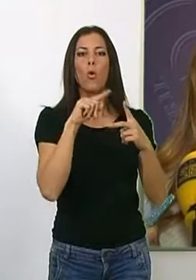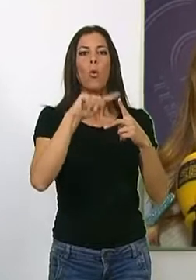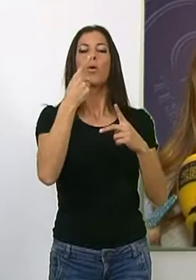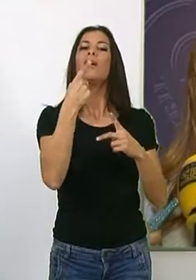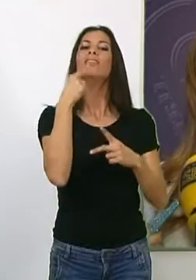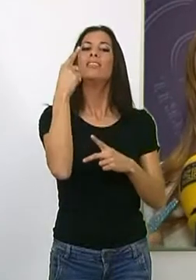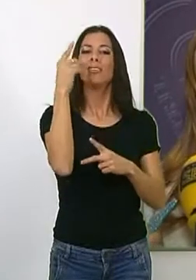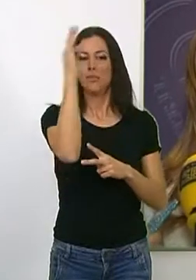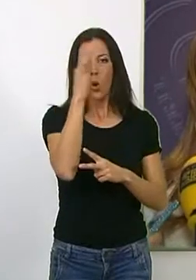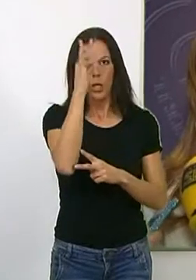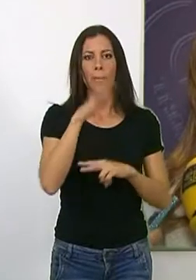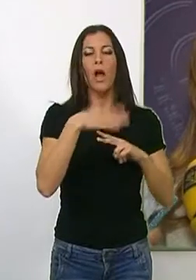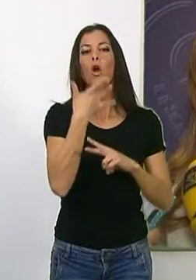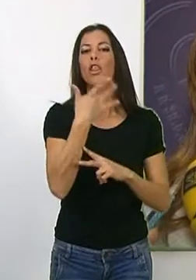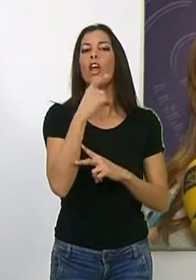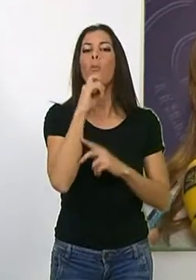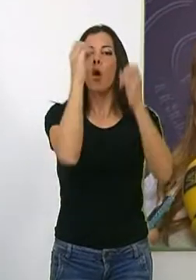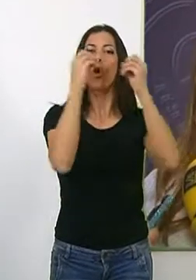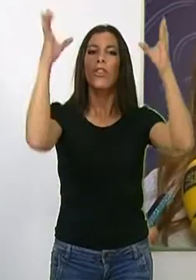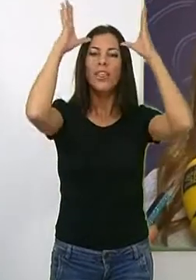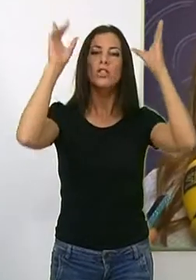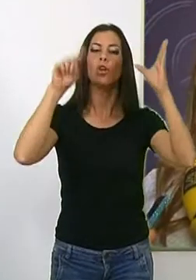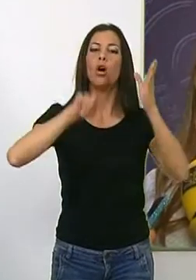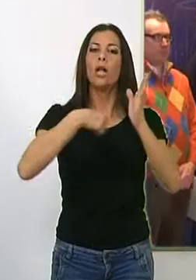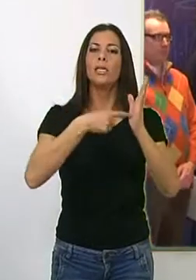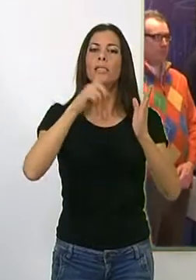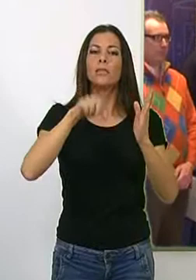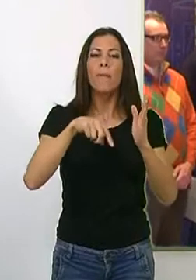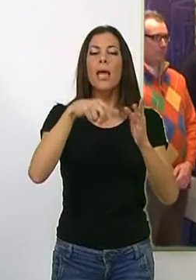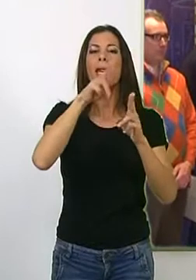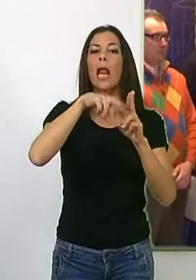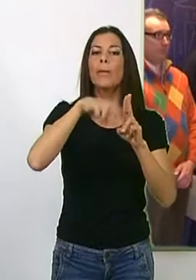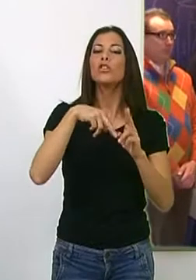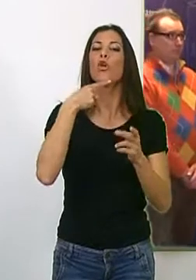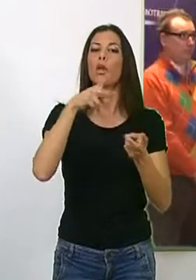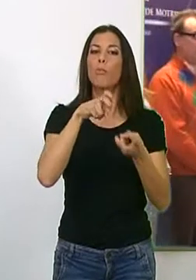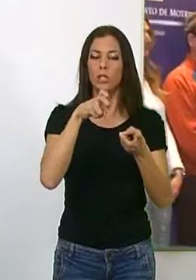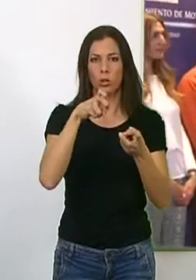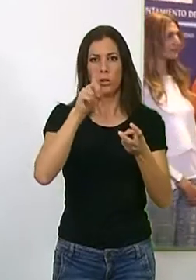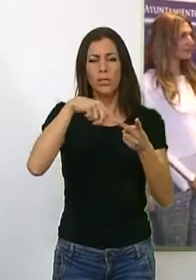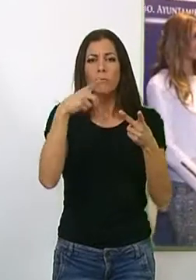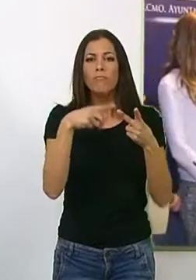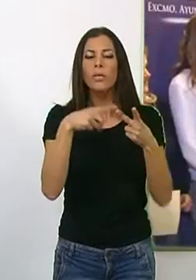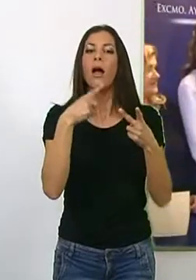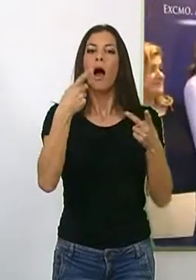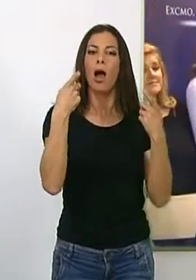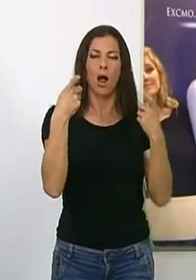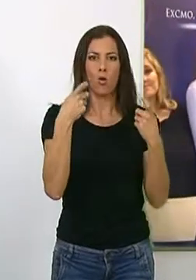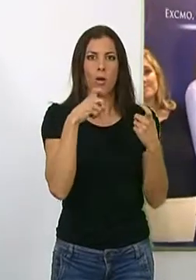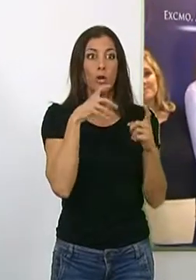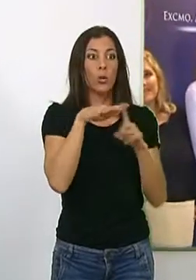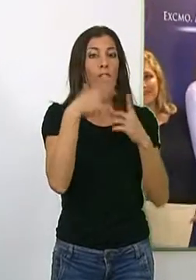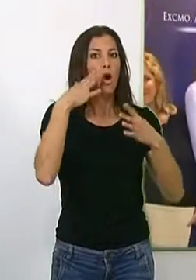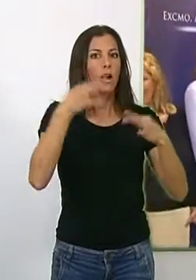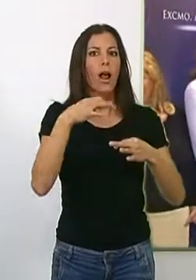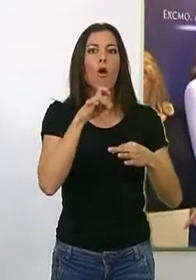para dar a conocer los conceptos de la ley y el reglamento del impuesto y otra práctica para que el alumno se introduzca en una